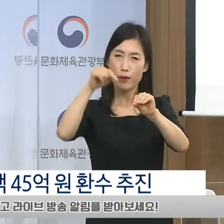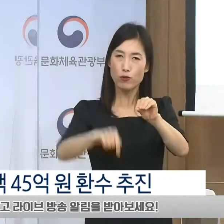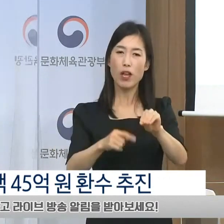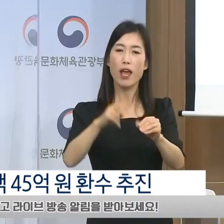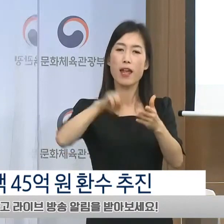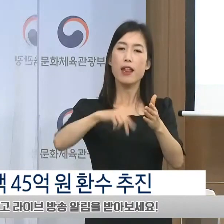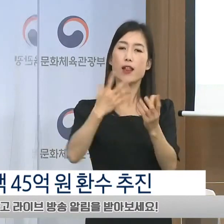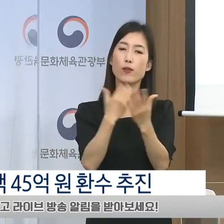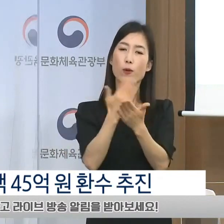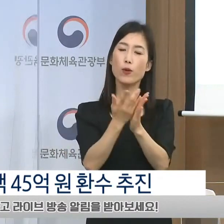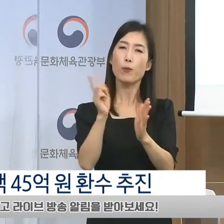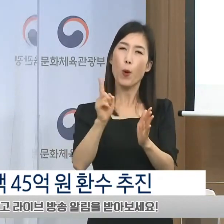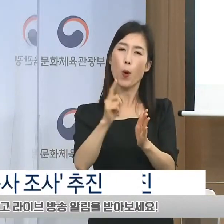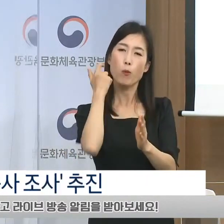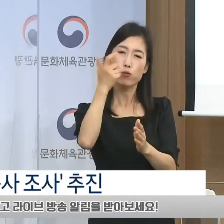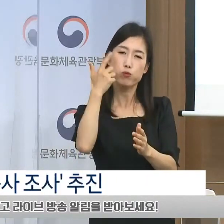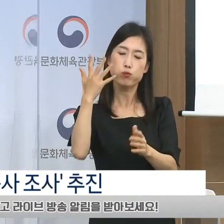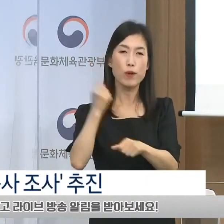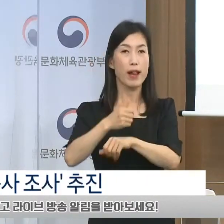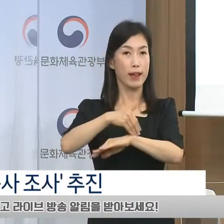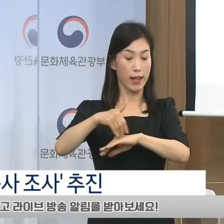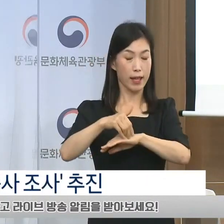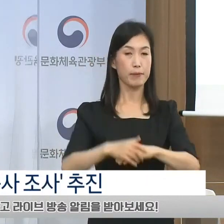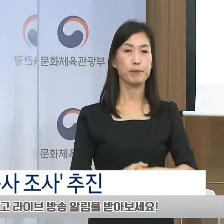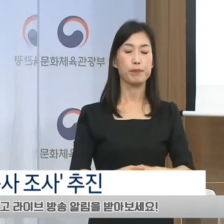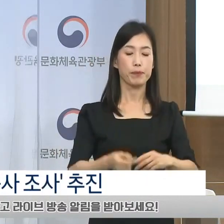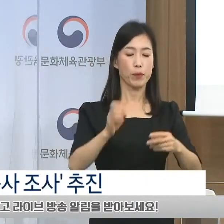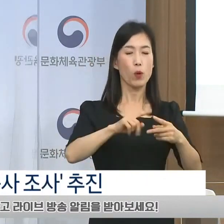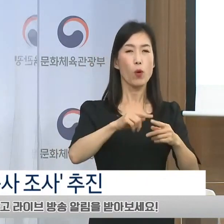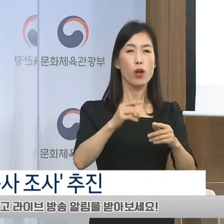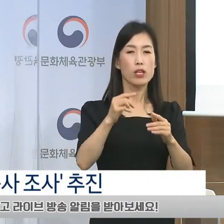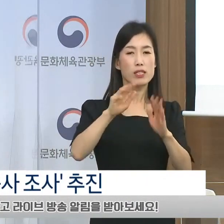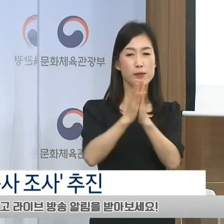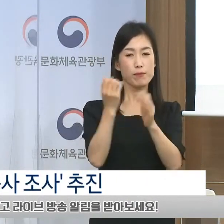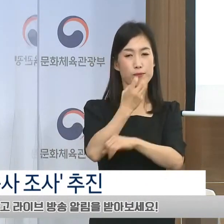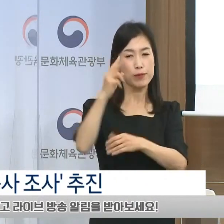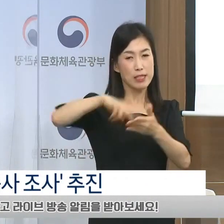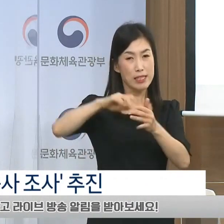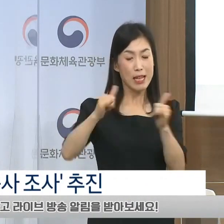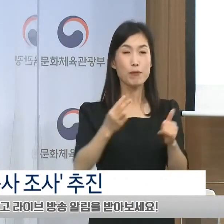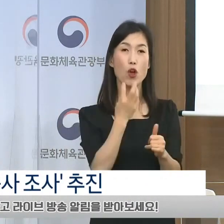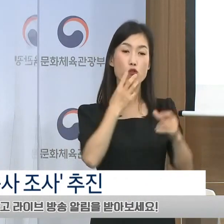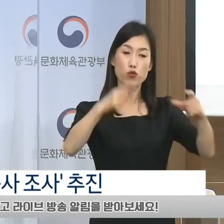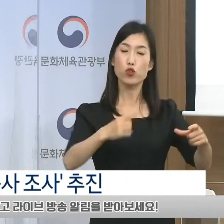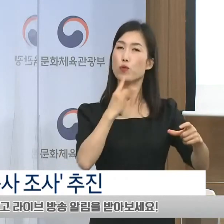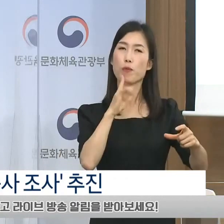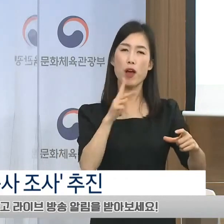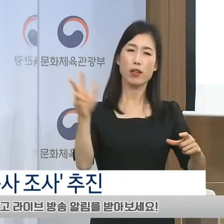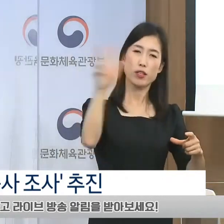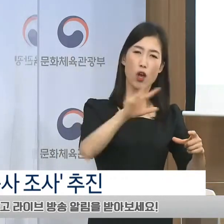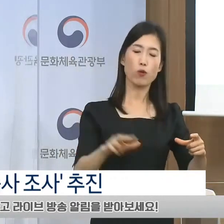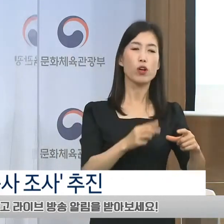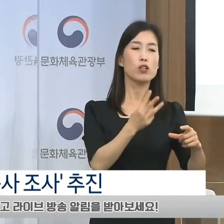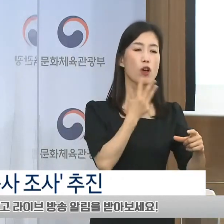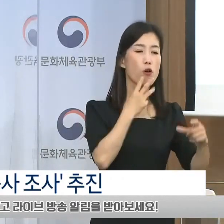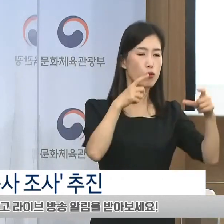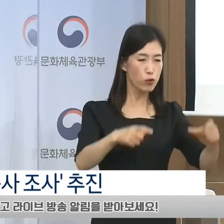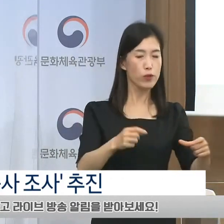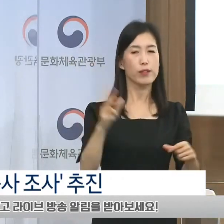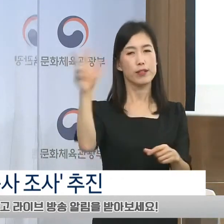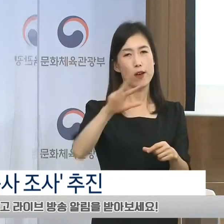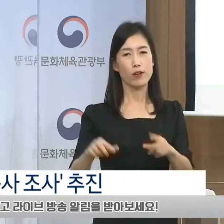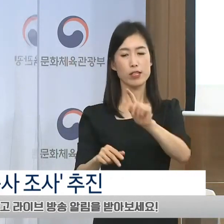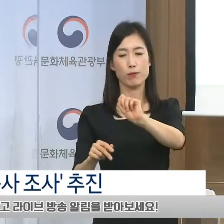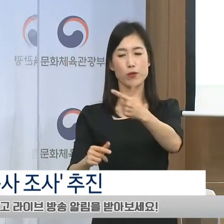광고를 집행해 나가도록 하겠습니다. 구독자 조사는 서울과 전국 16개 지자체를 고루 포함하여